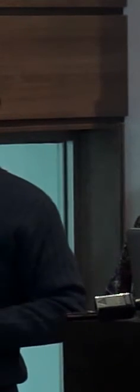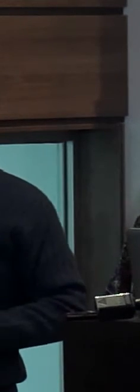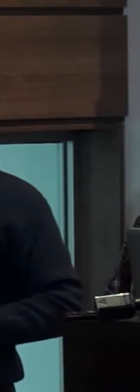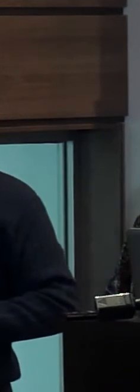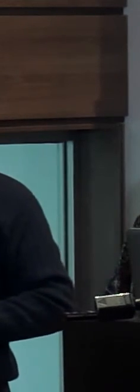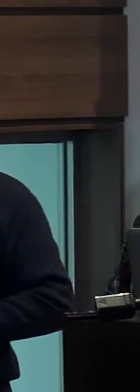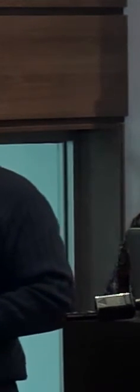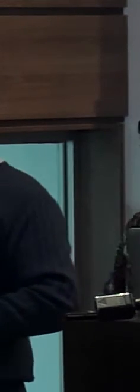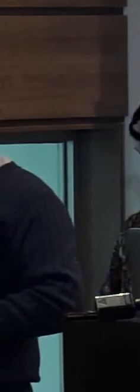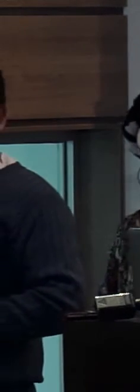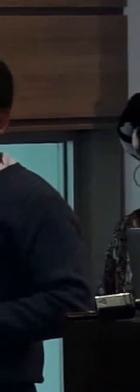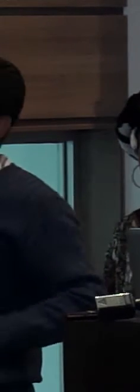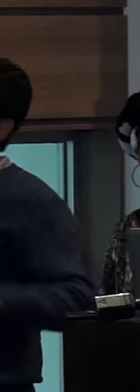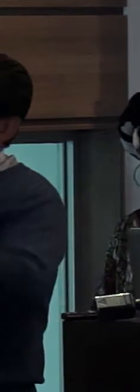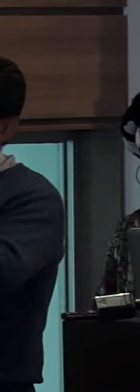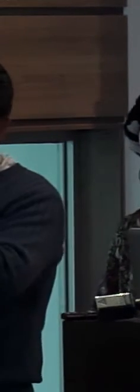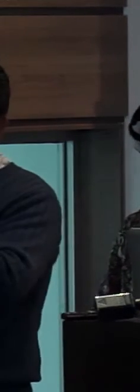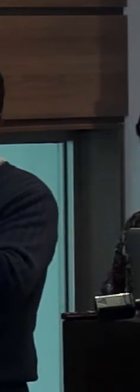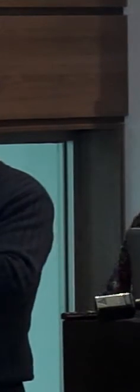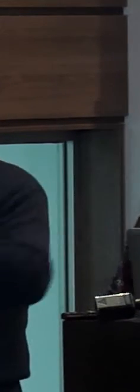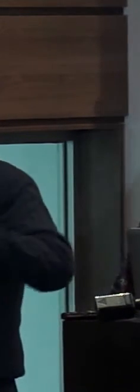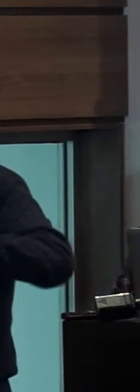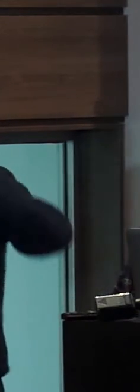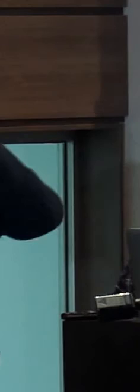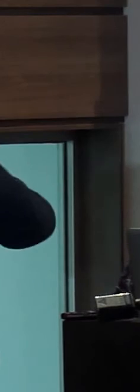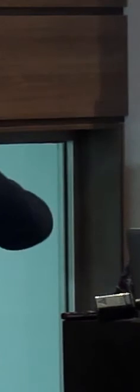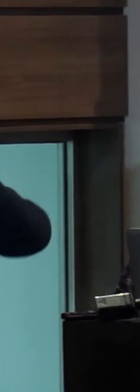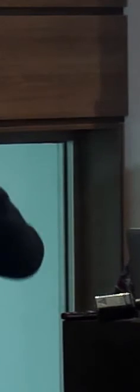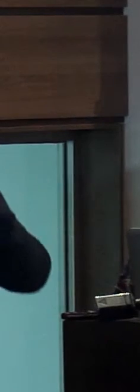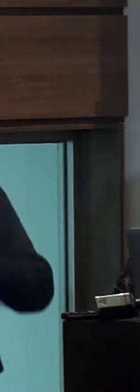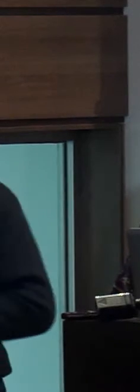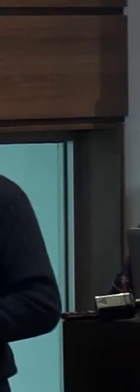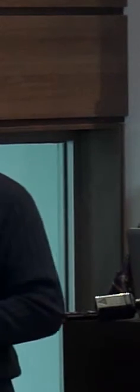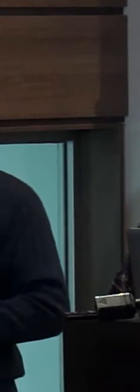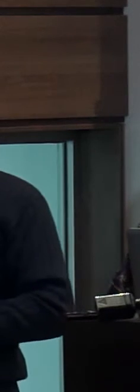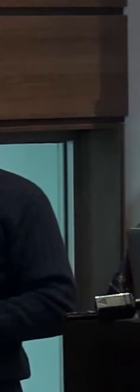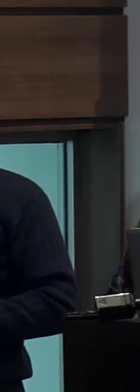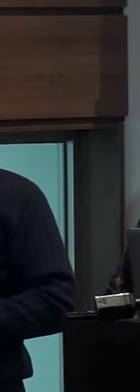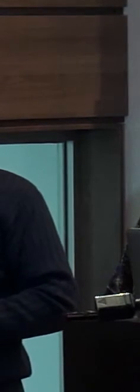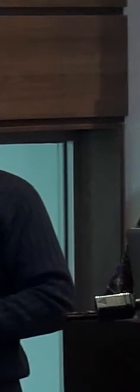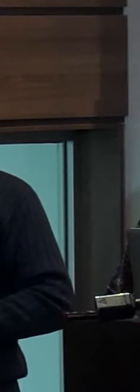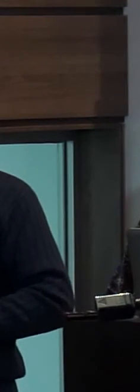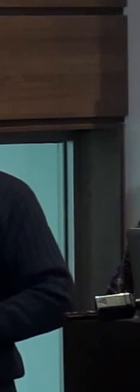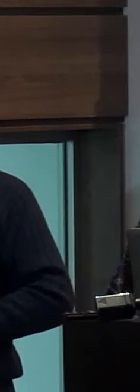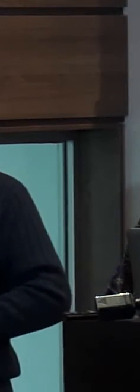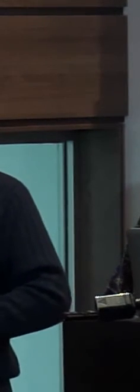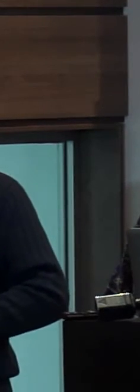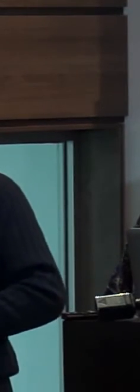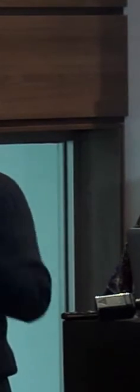adolescentes que es precisamente el tema que nos convoca el día de hoy si ustedes toman la constitución